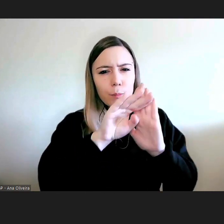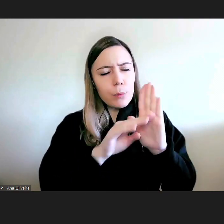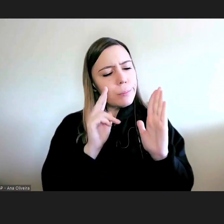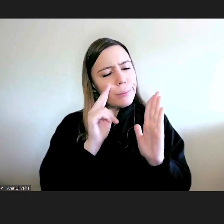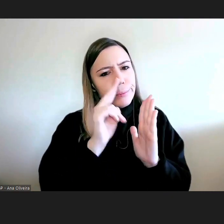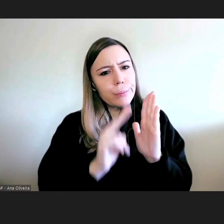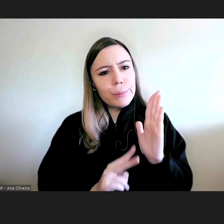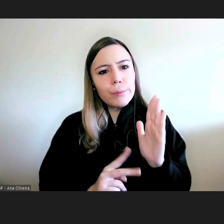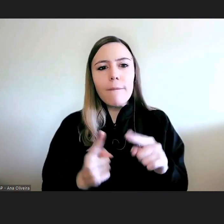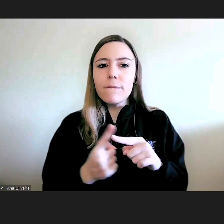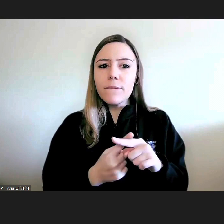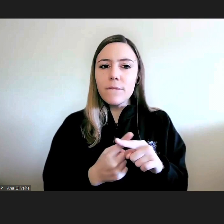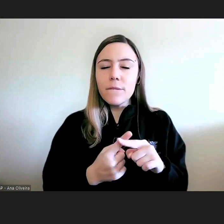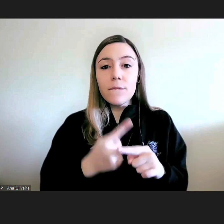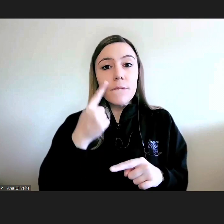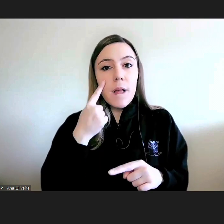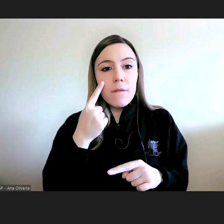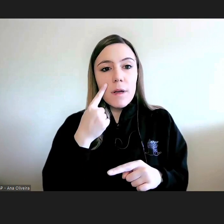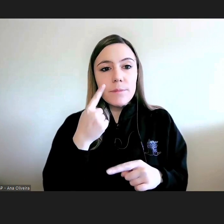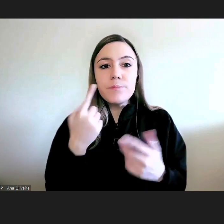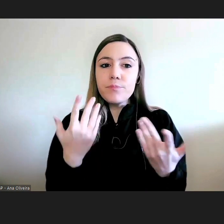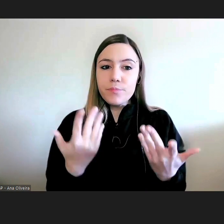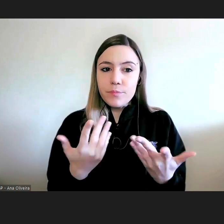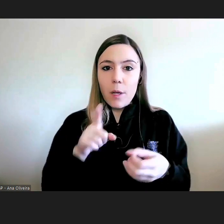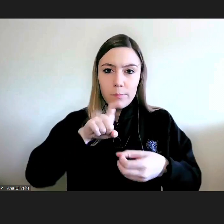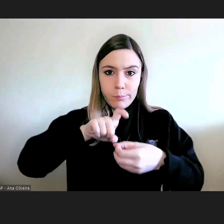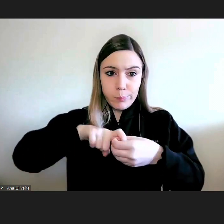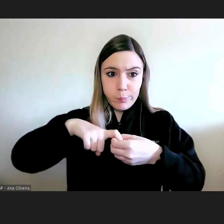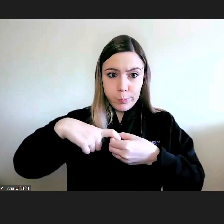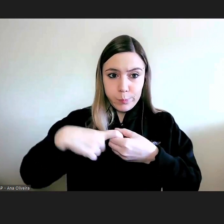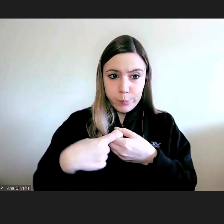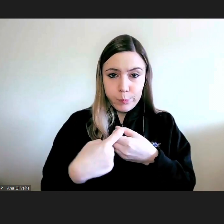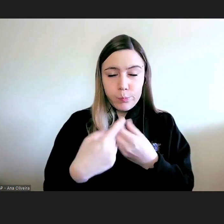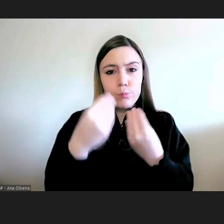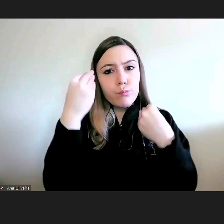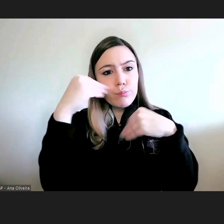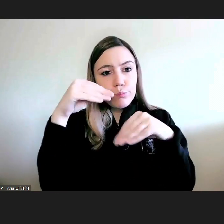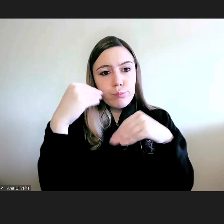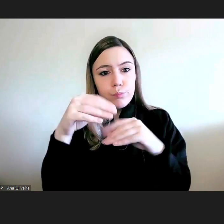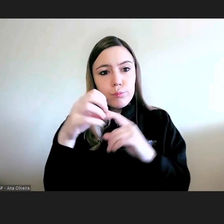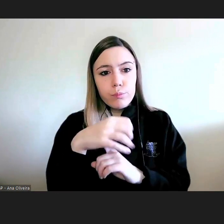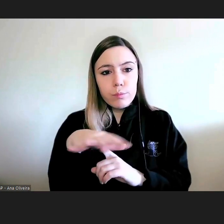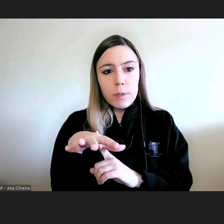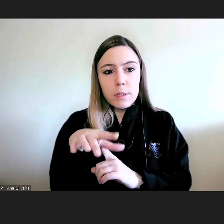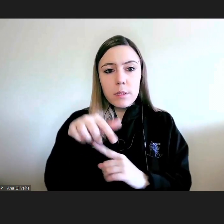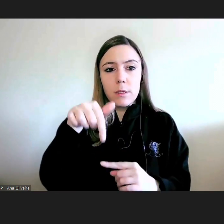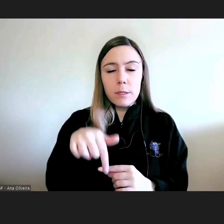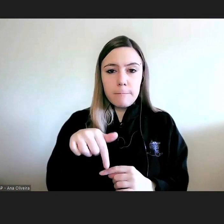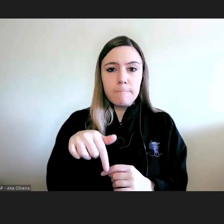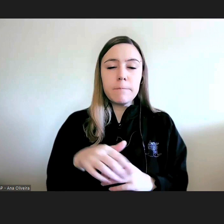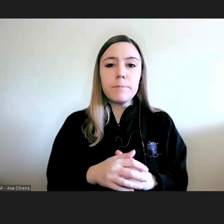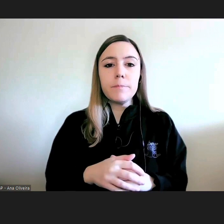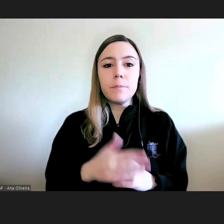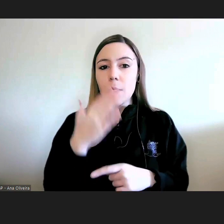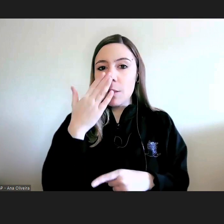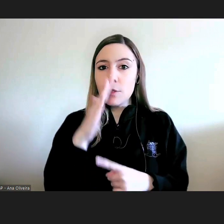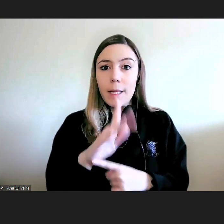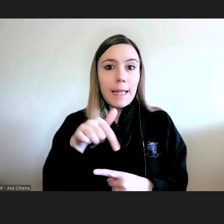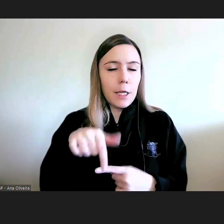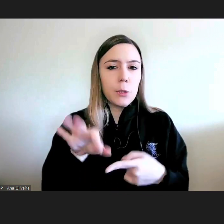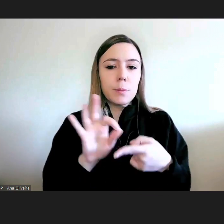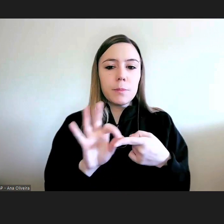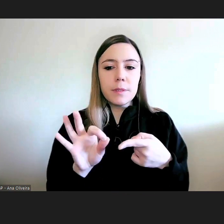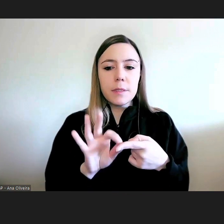interessante verificar que os parceiros formadores nesta ação, por exemplo, nesta em concreto, não é?